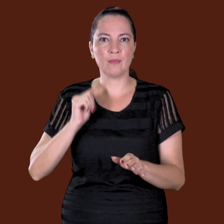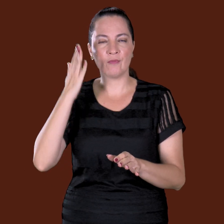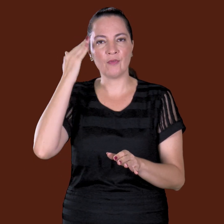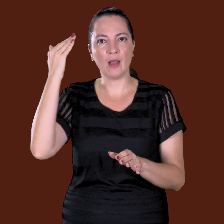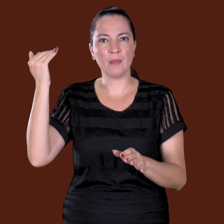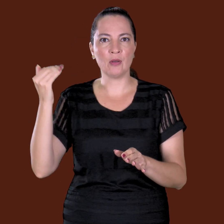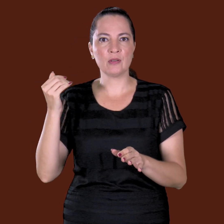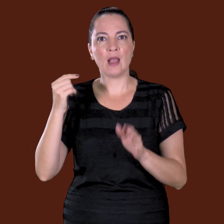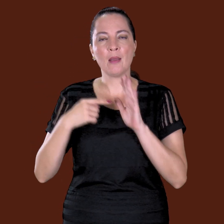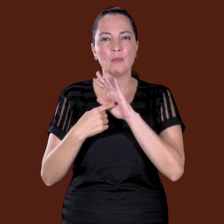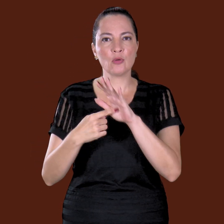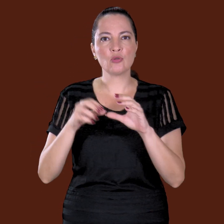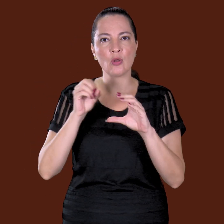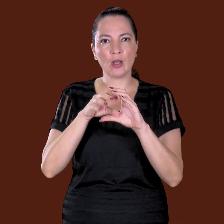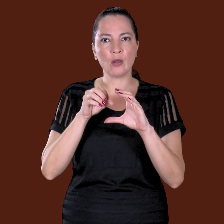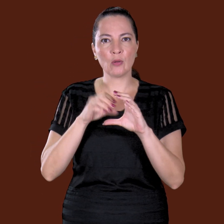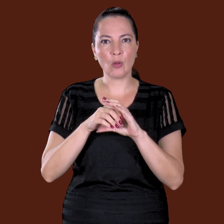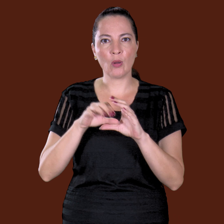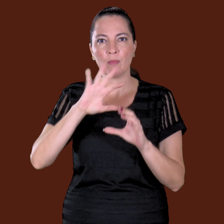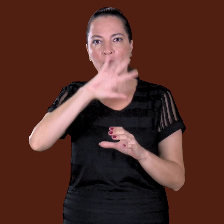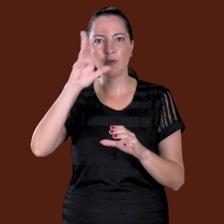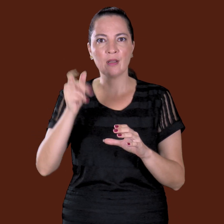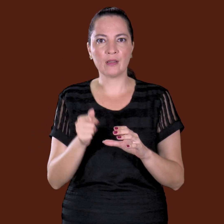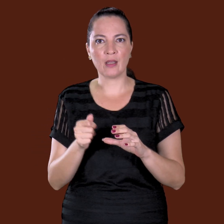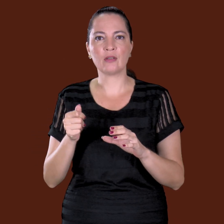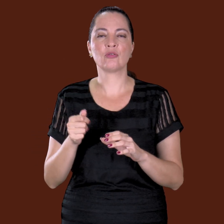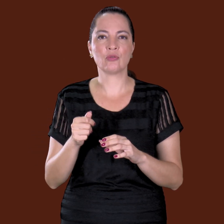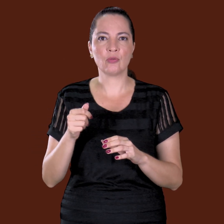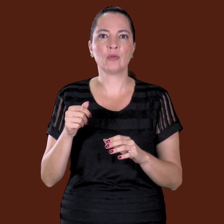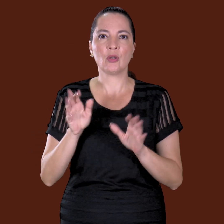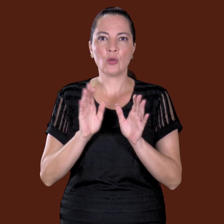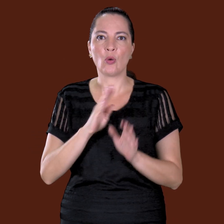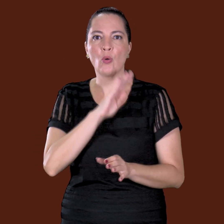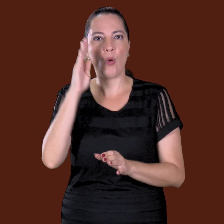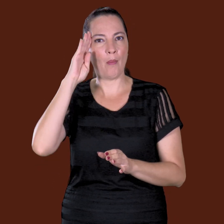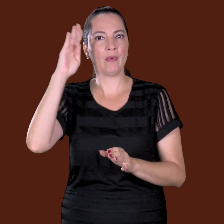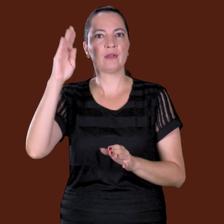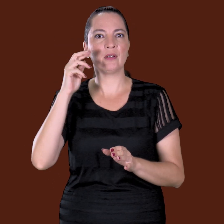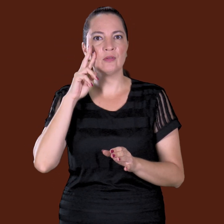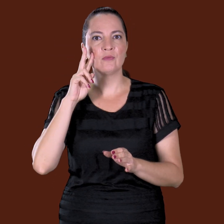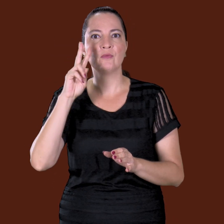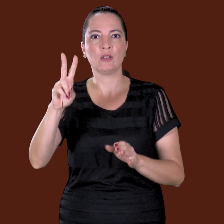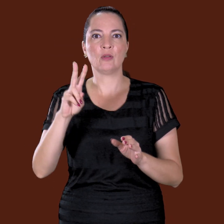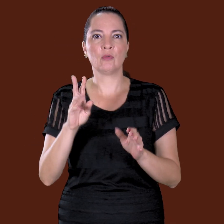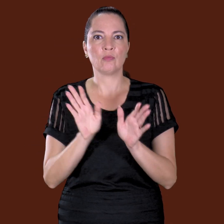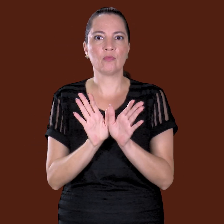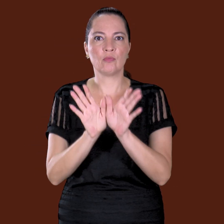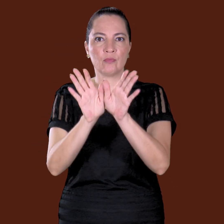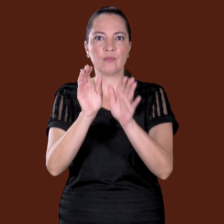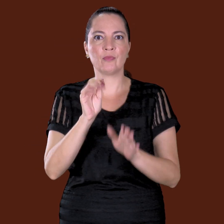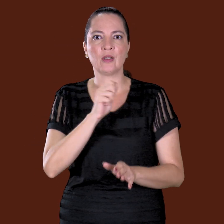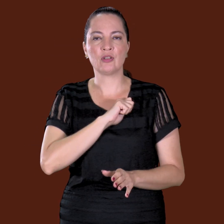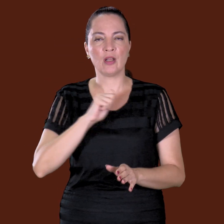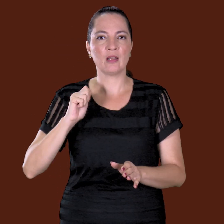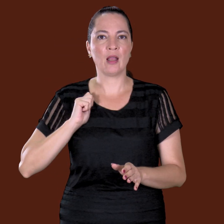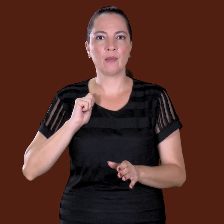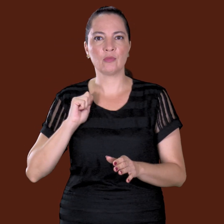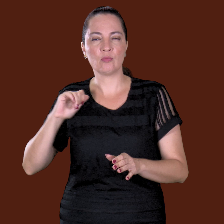dos mirrares de Anápolis, reportaram, os mirrares decolou atrás, aí